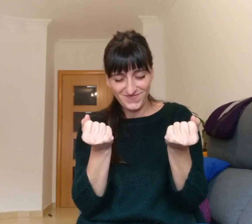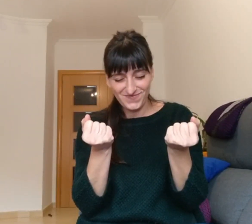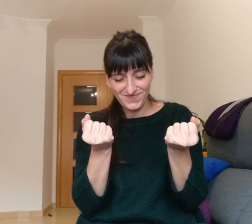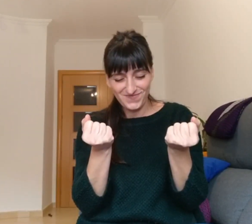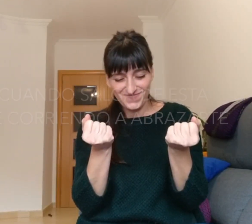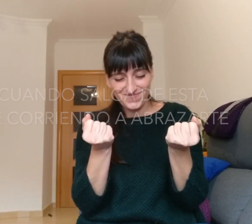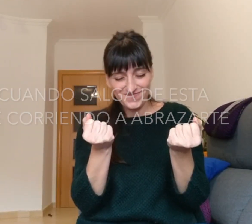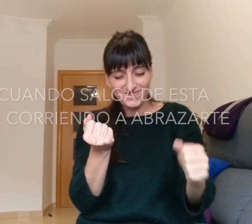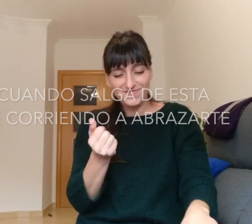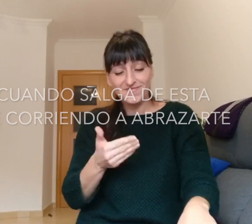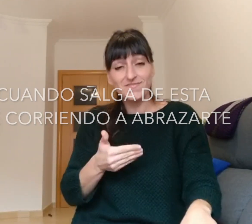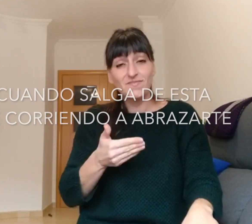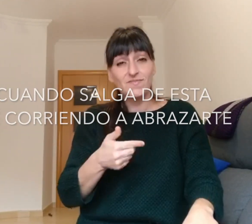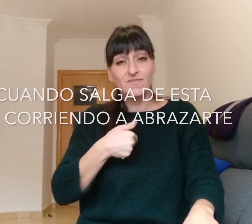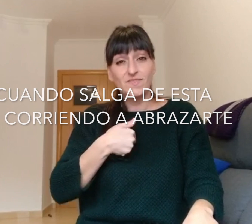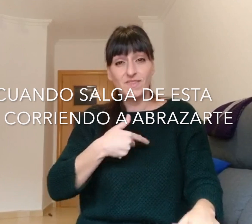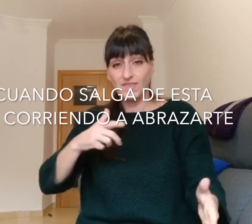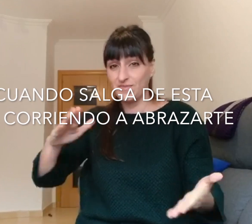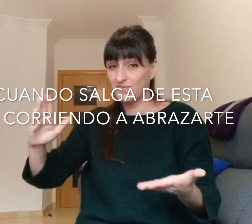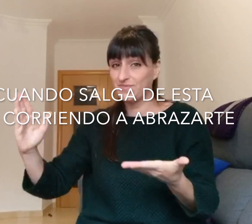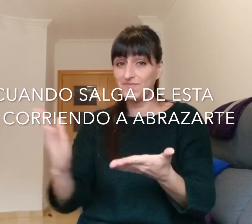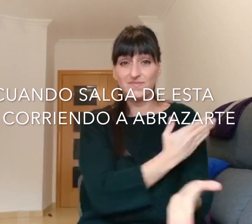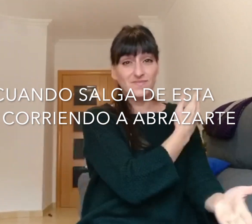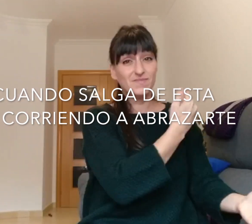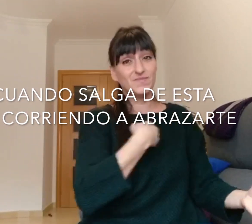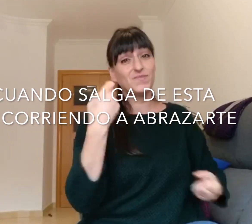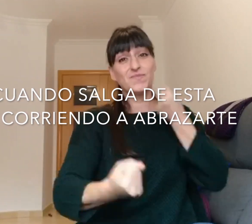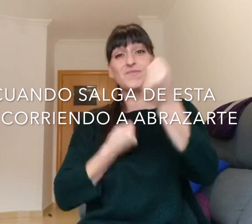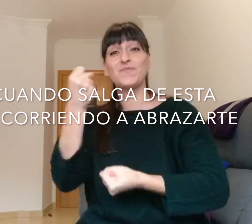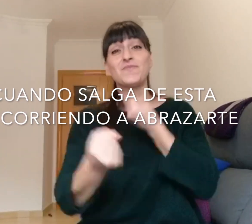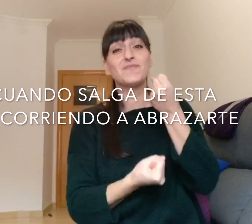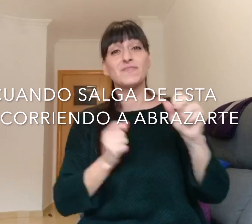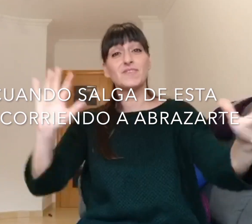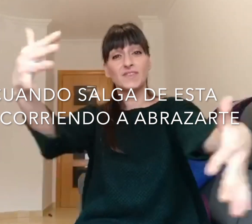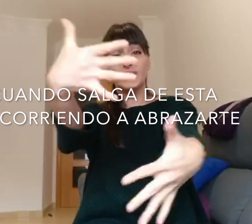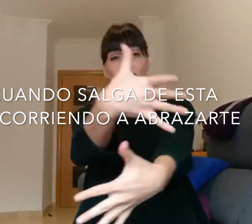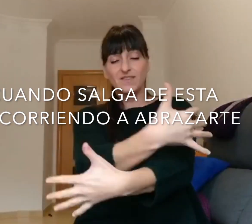Cuando salga de esta iré corriendo a abrazarte